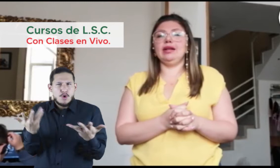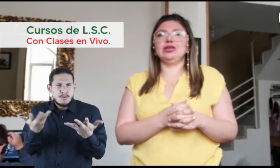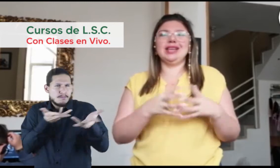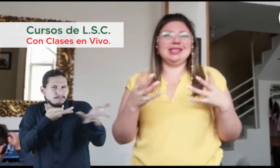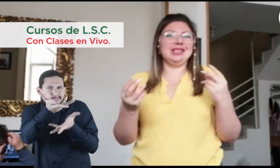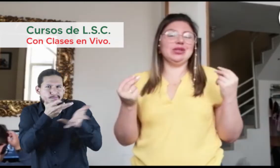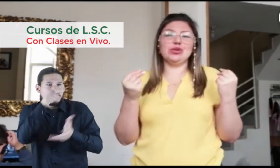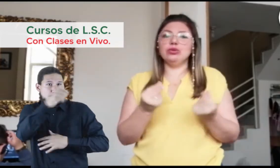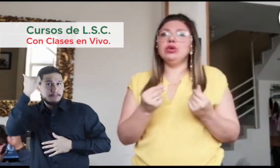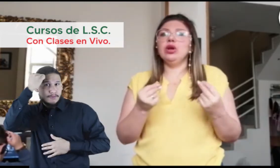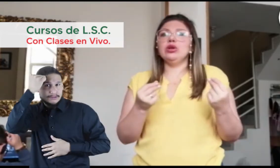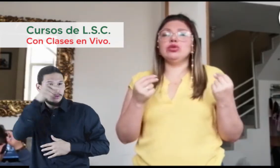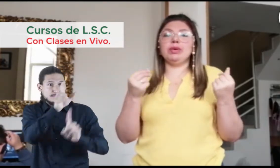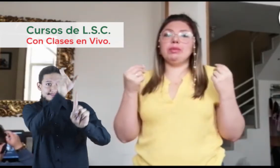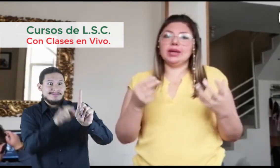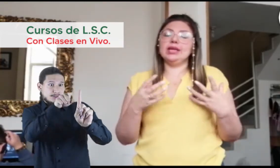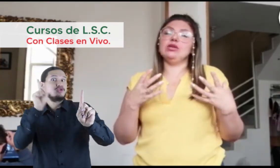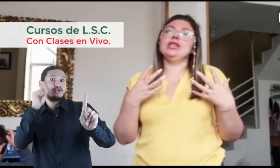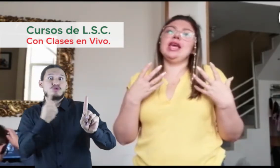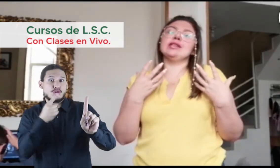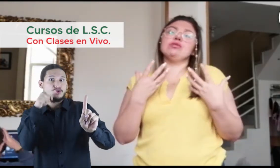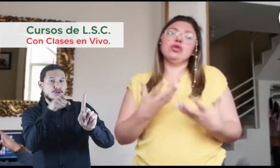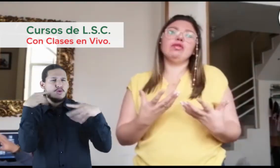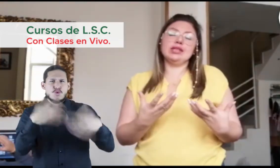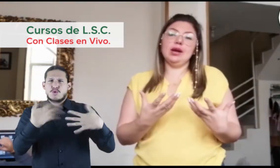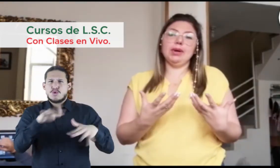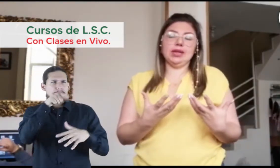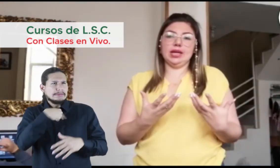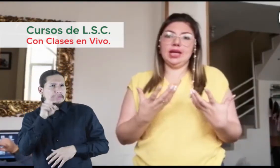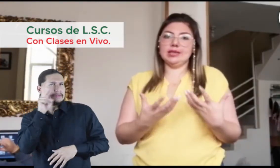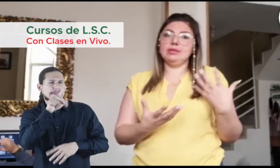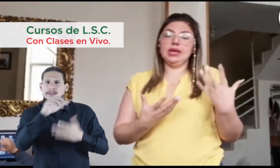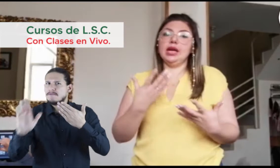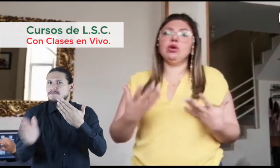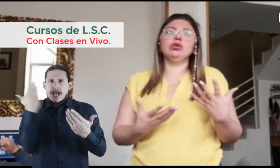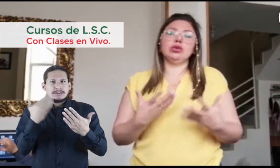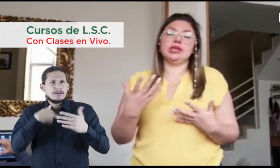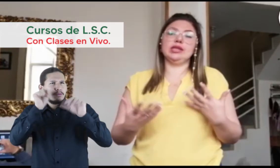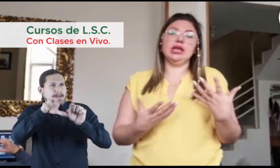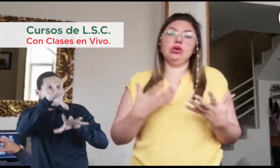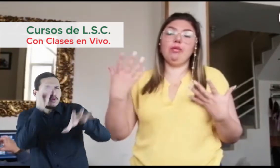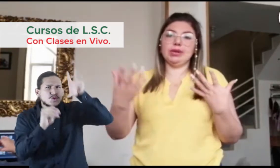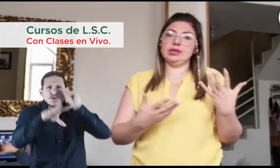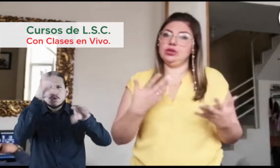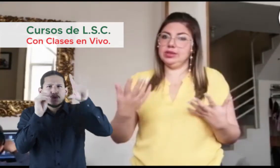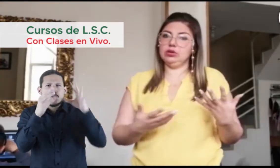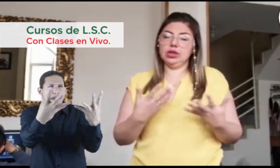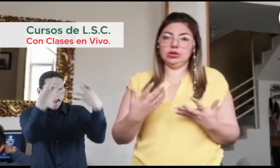Los ejercicios son súper prácticos y es muy fácil aprender de esa manera cuando tú estás teniendo conversaciones y